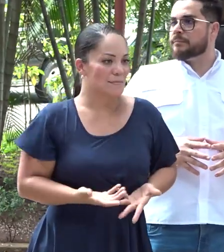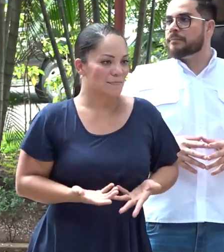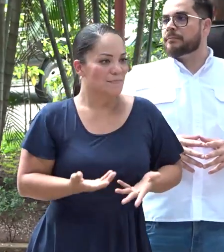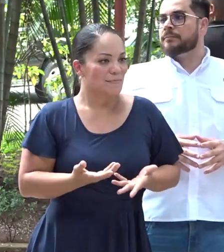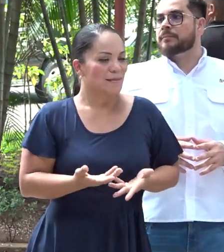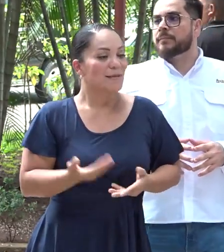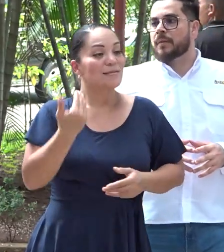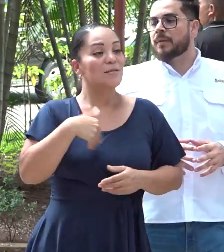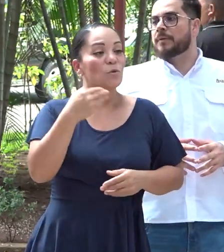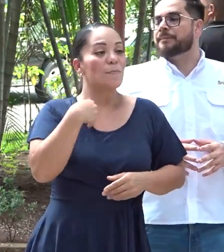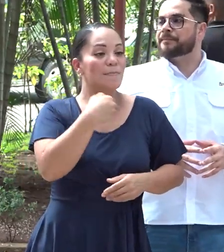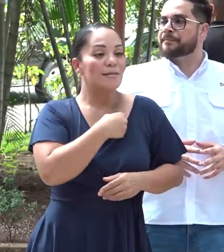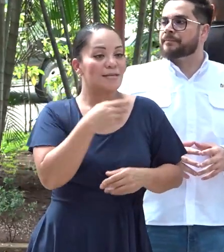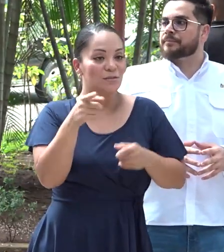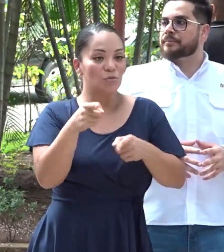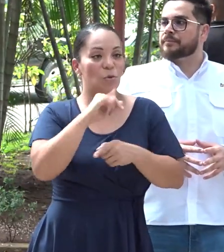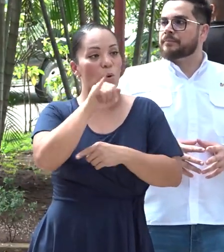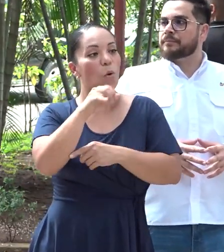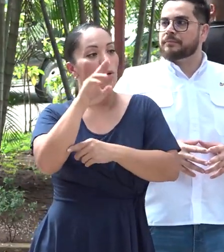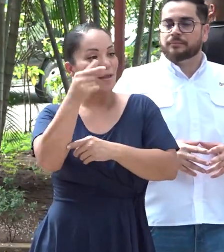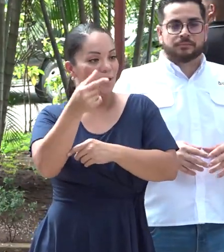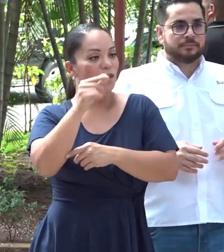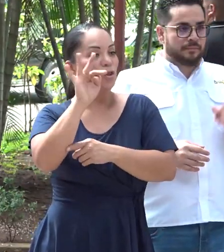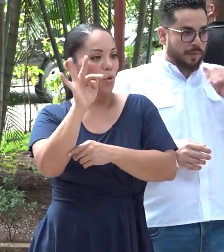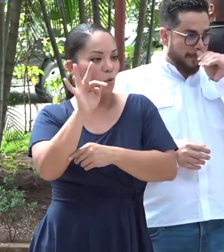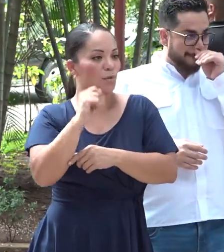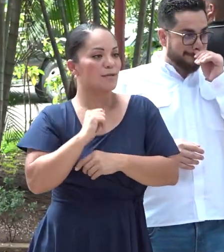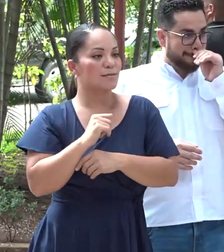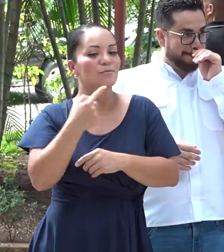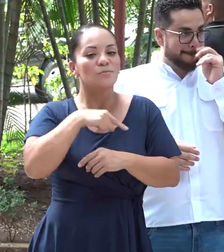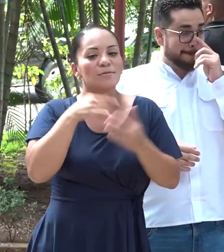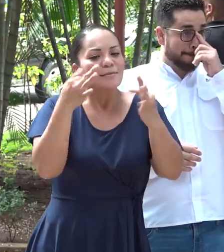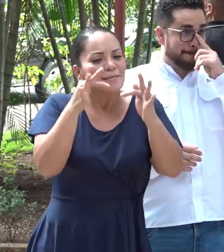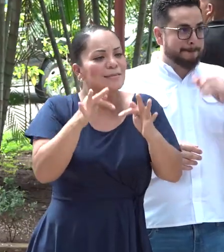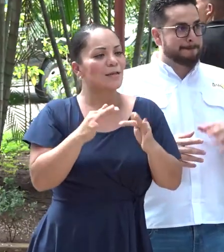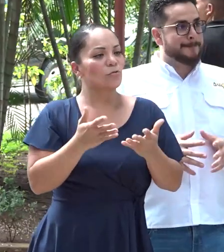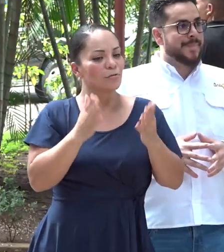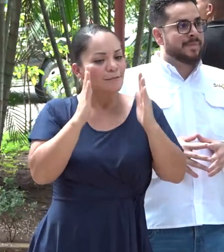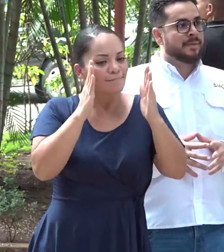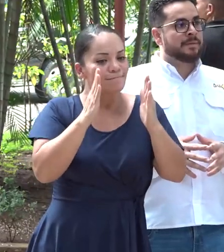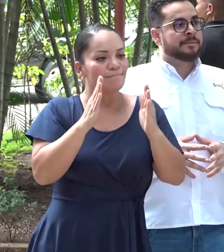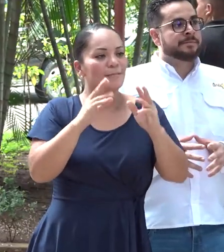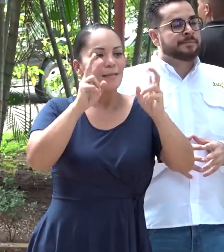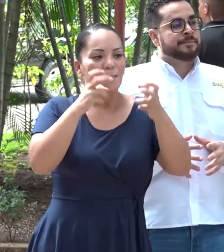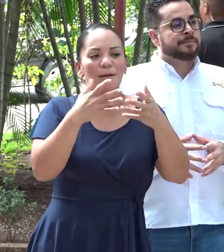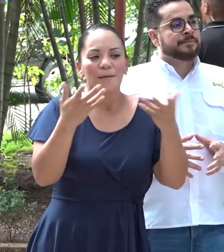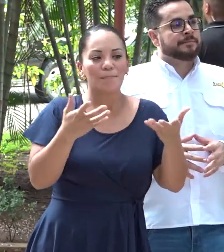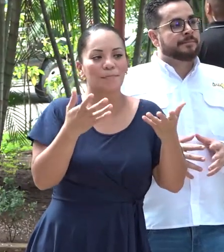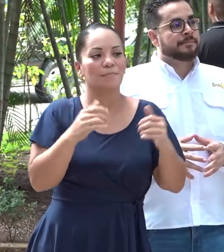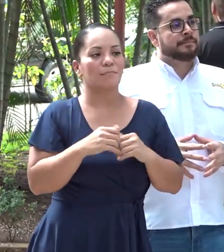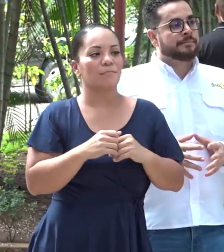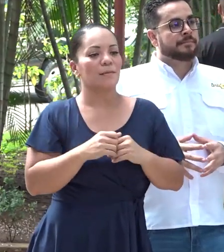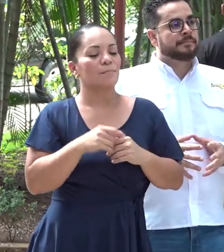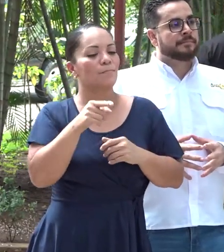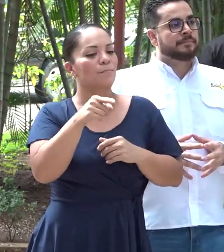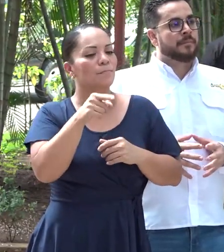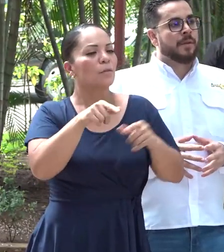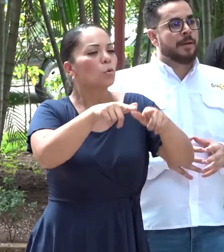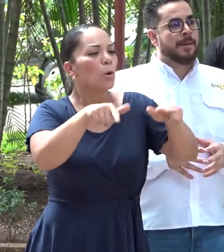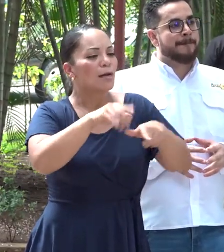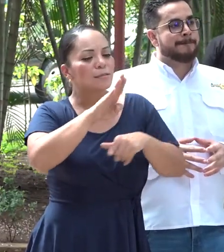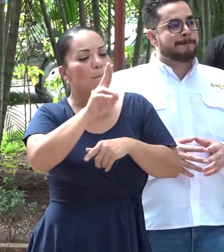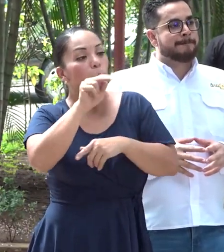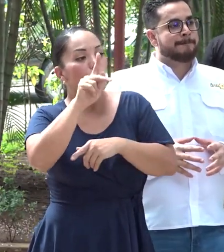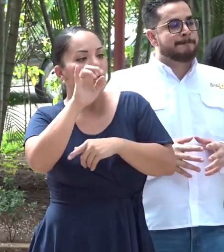El señor ministro Jorge Torres, estamos tratando de atacar el lado de la demanda con los lugares esos, los